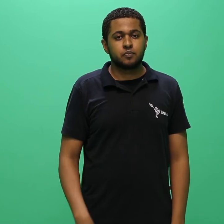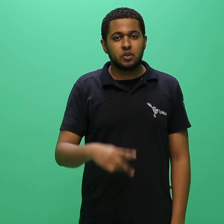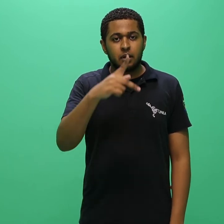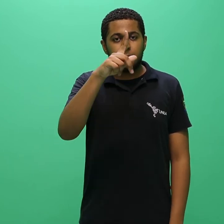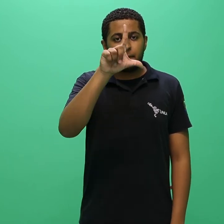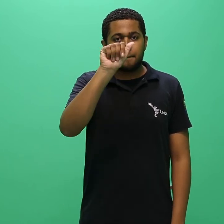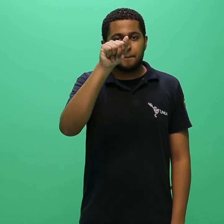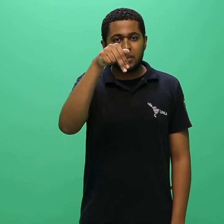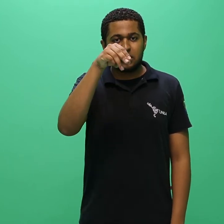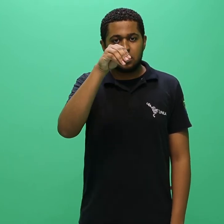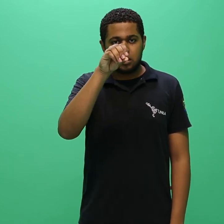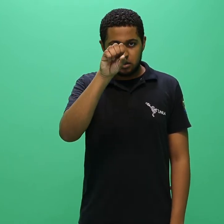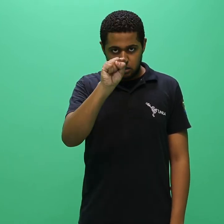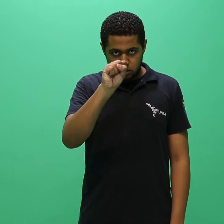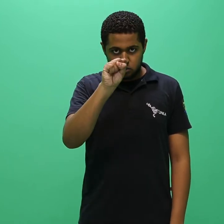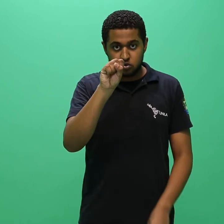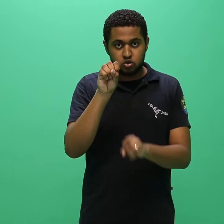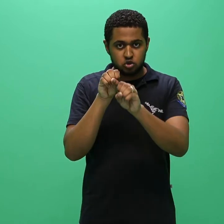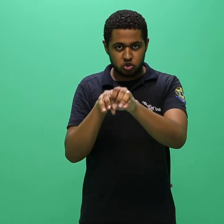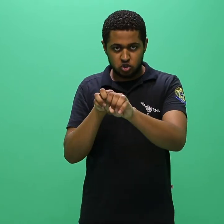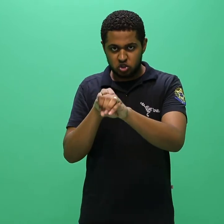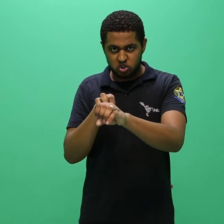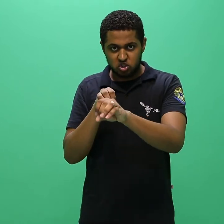o candidato deverá preencher o formulário